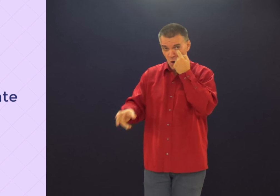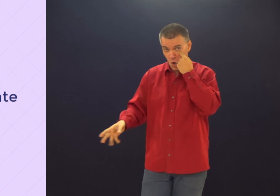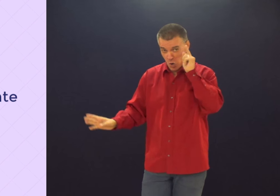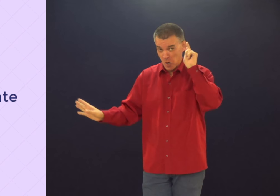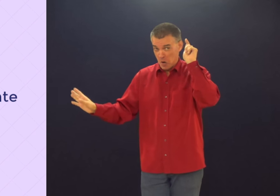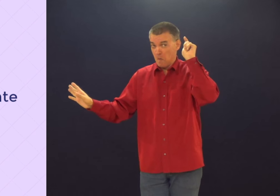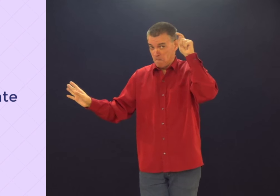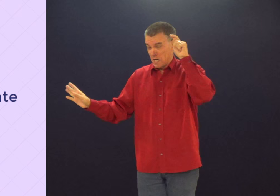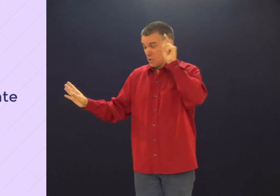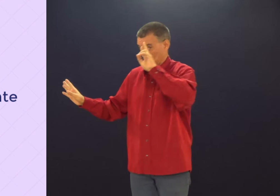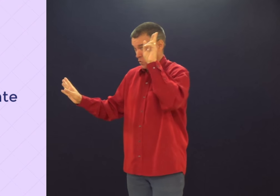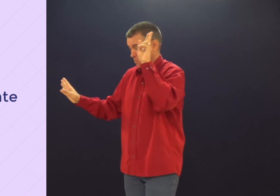Mas olha só.